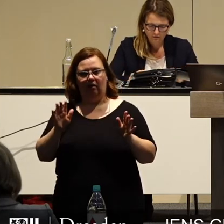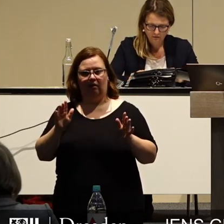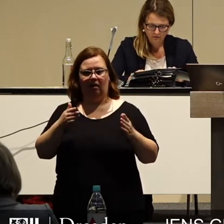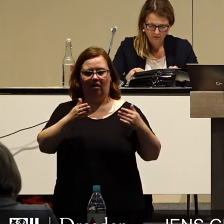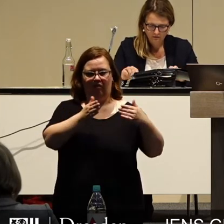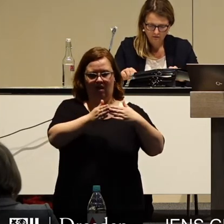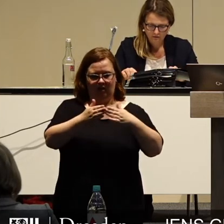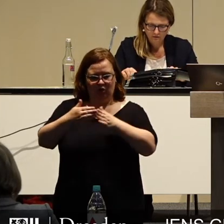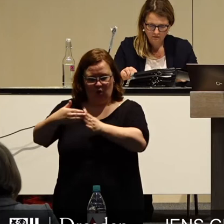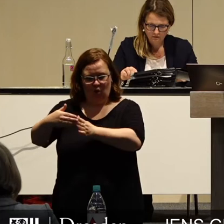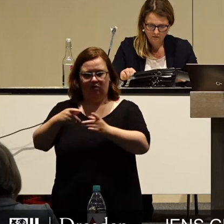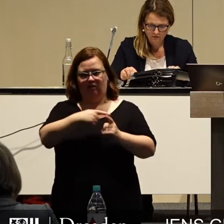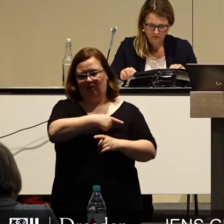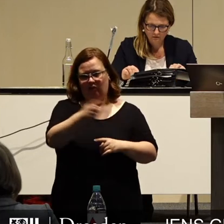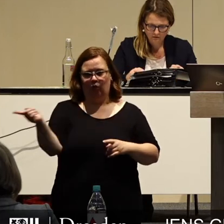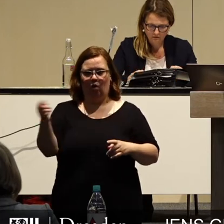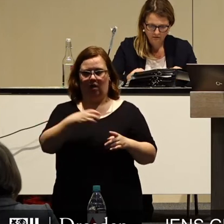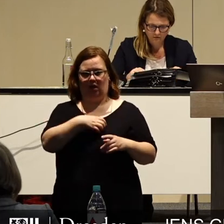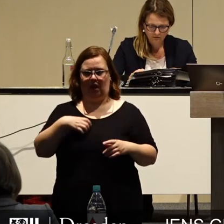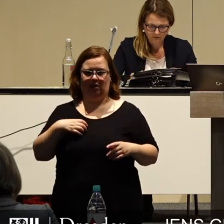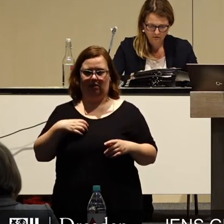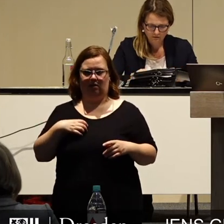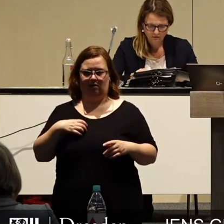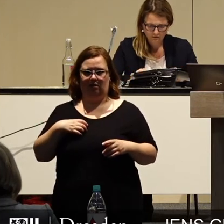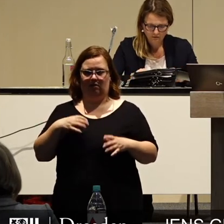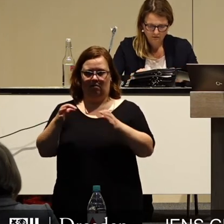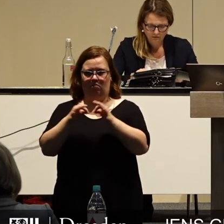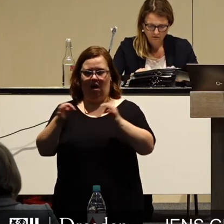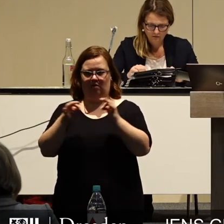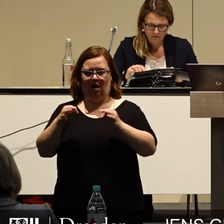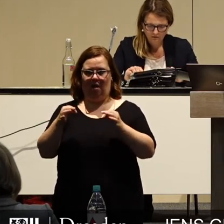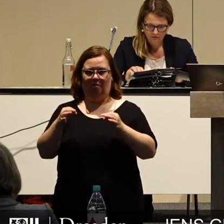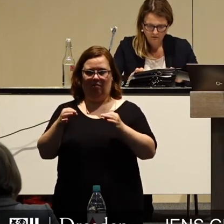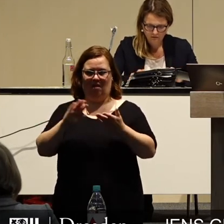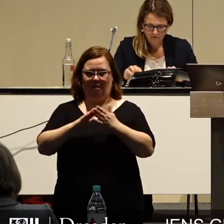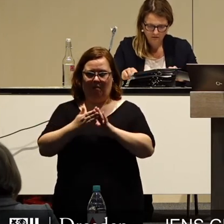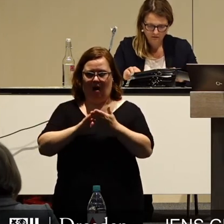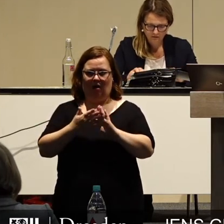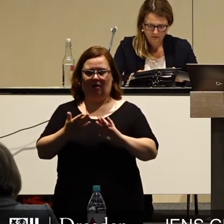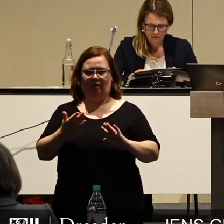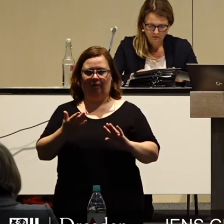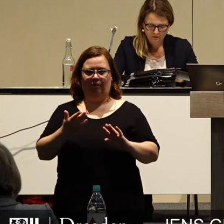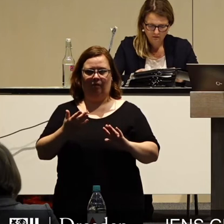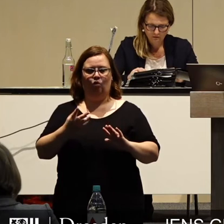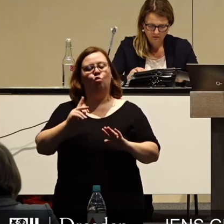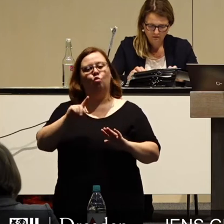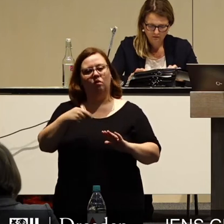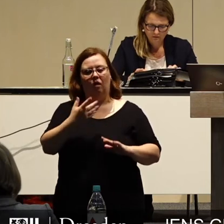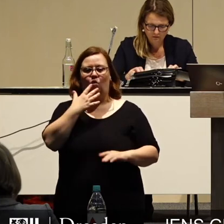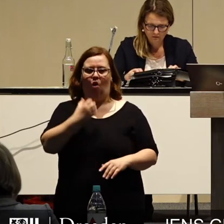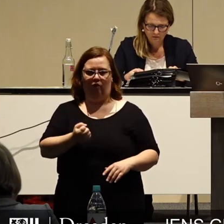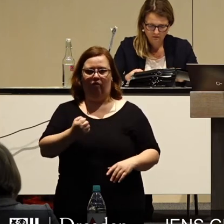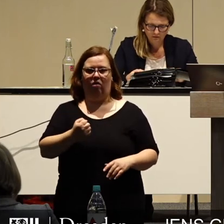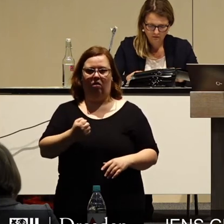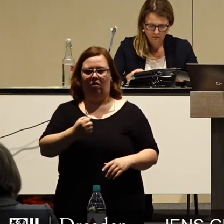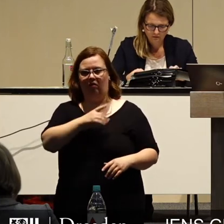fraktionsübergreifend für die Dresdner Maßnahmen bilden, die es ermöglichen, möglichst